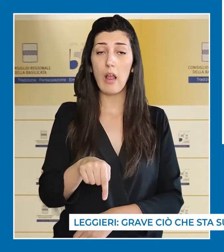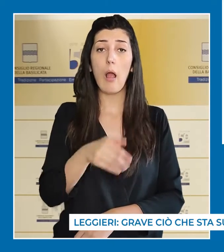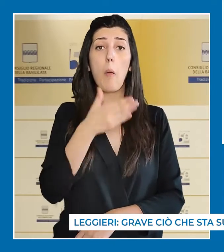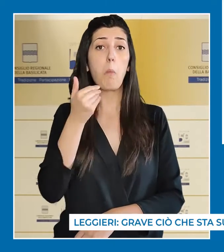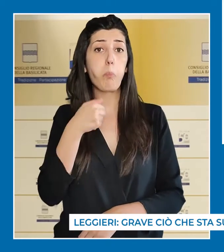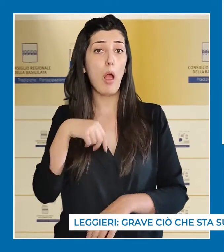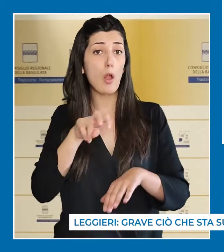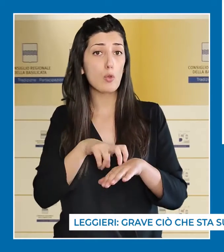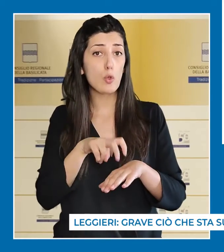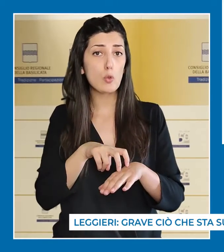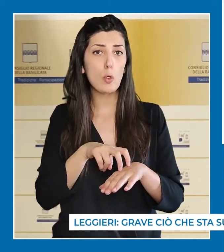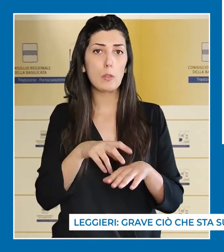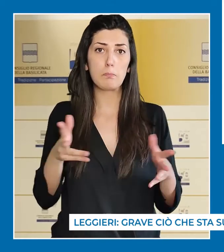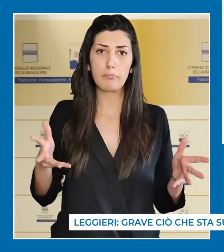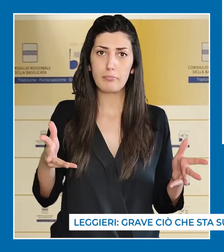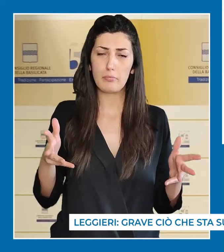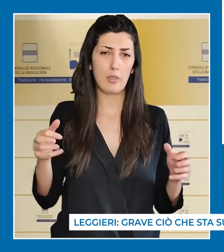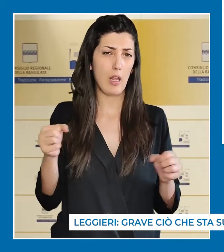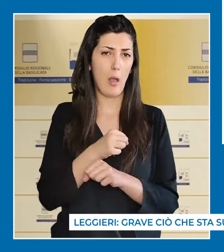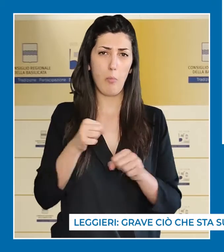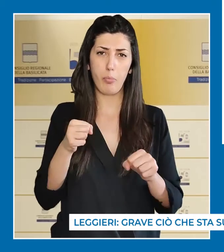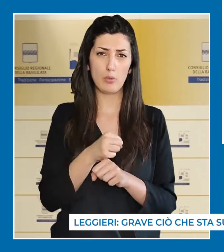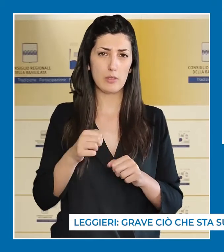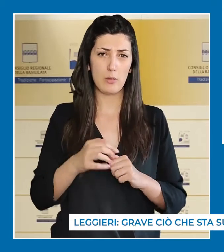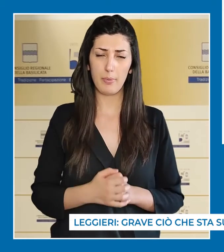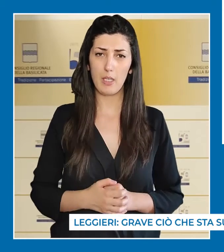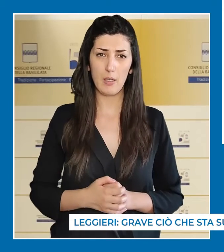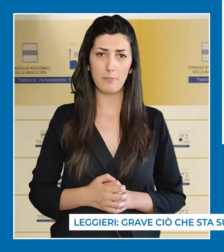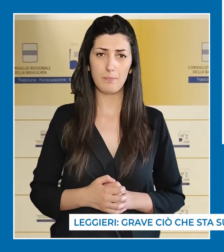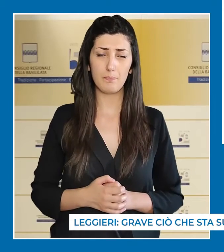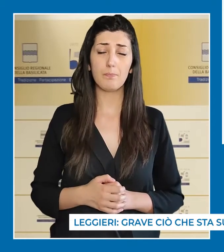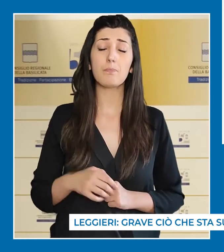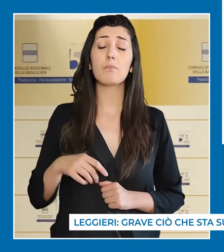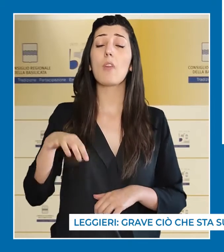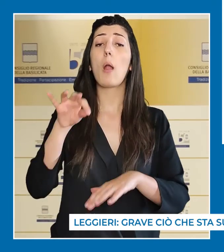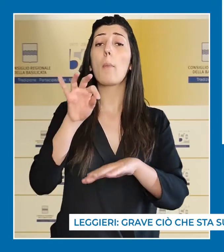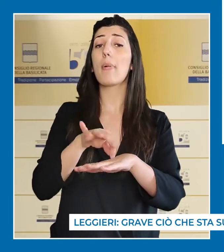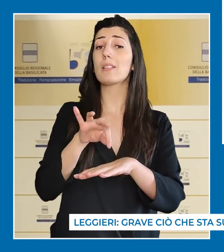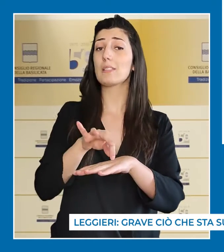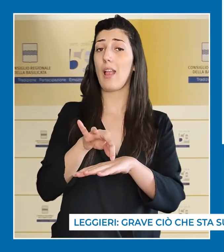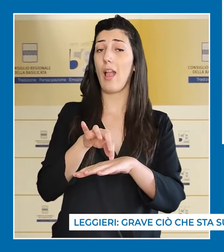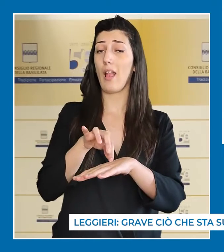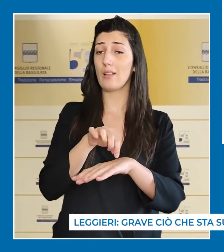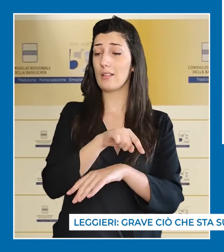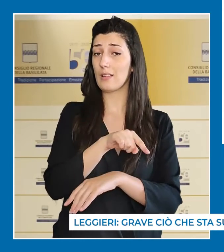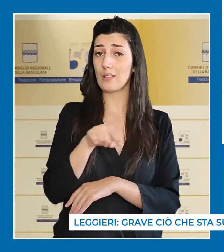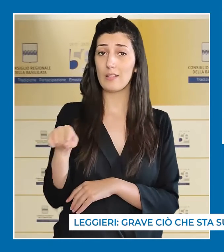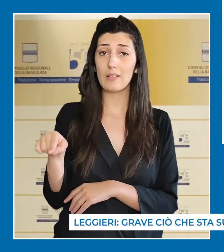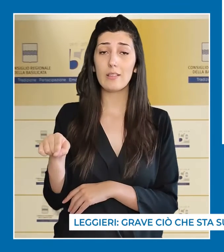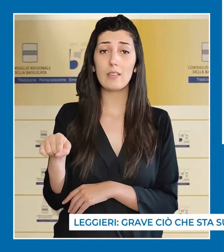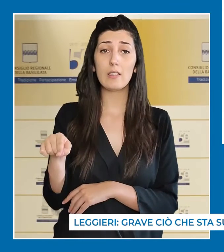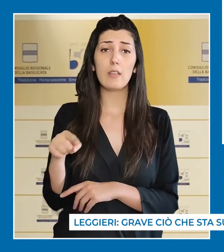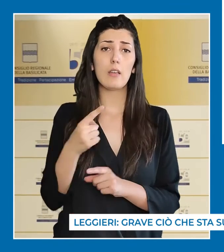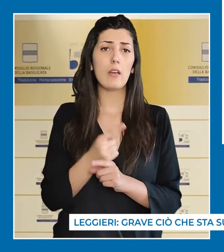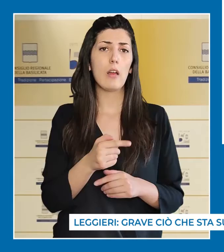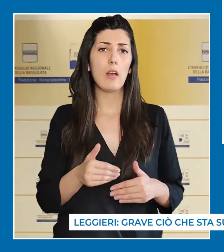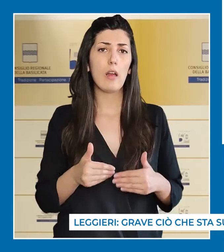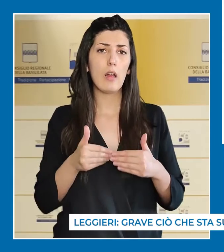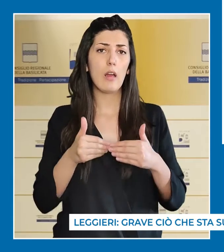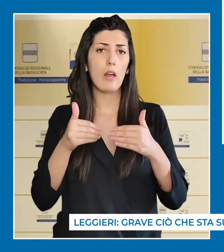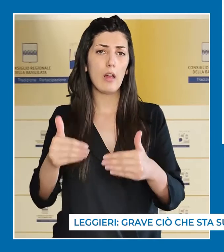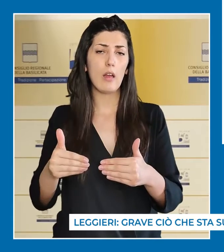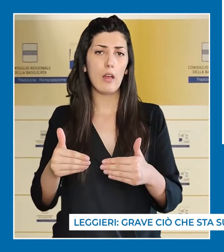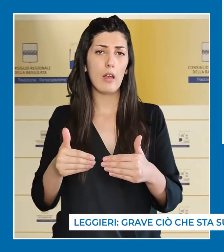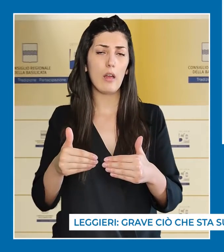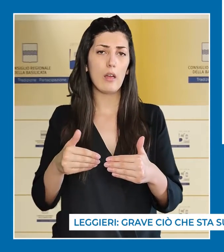presidio sanitario possa rimanere privo del personale. I pazienti, sottolinea il